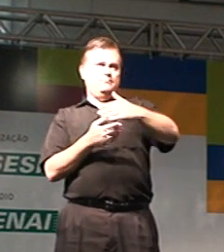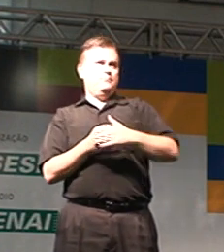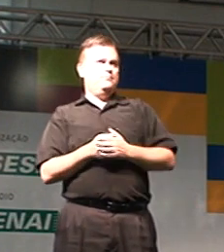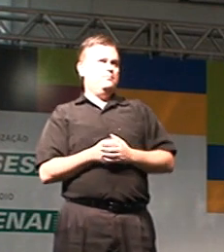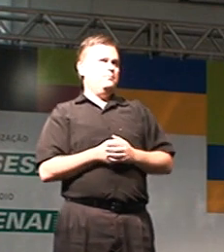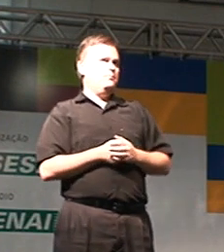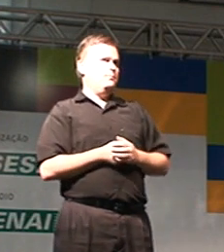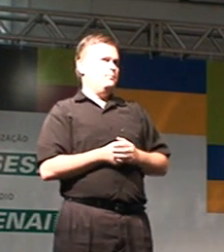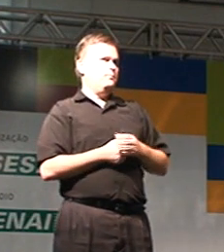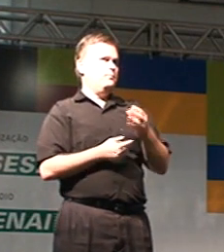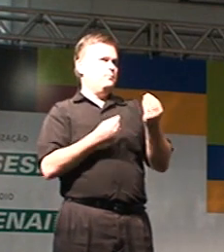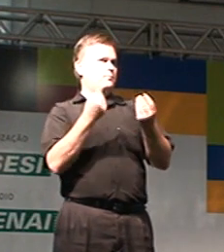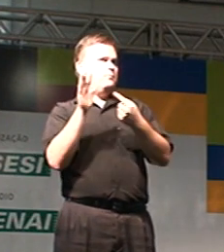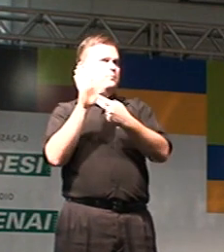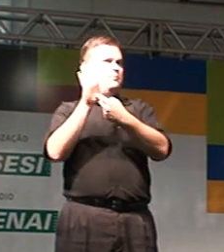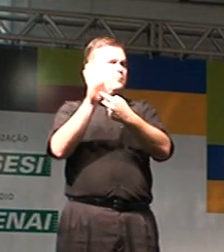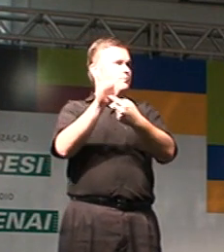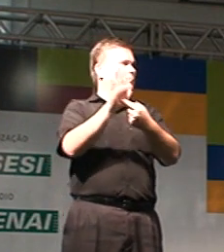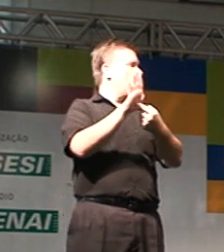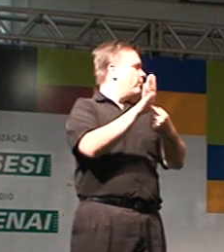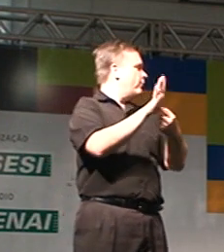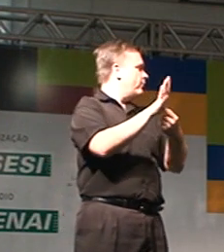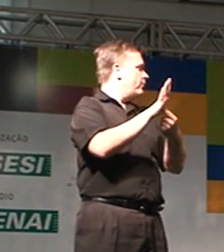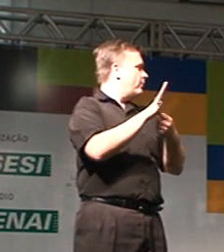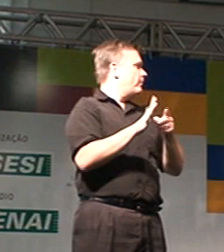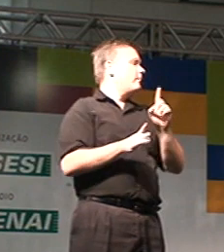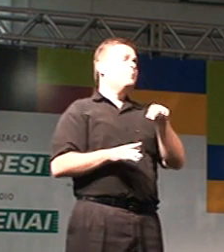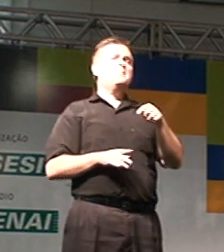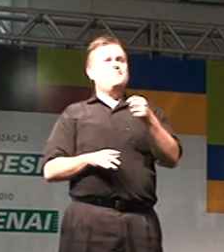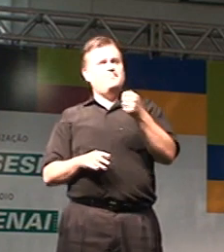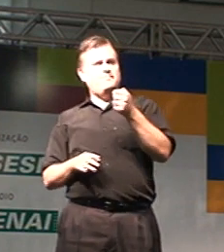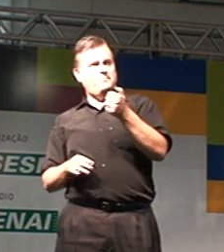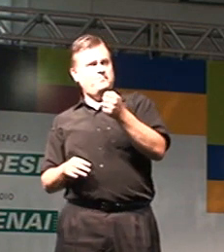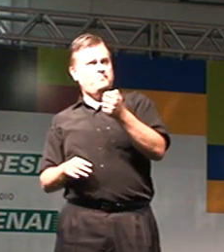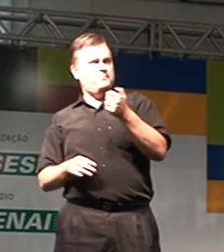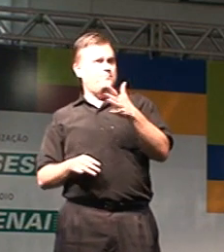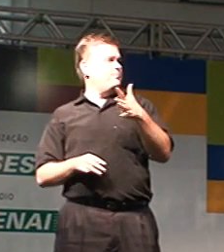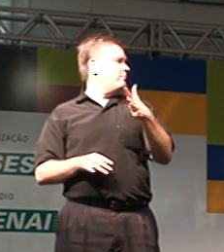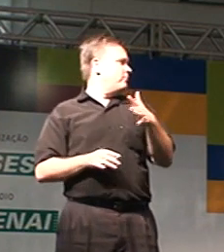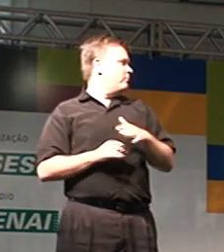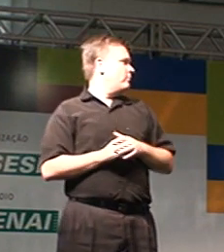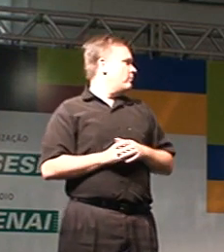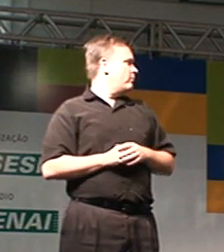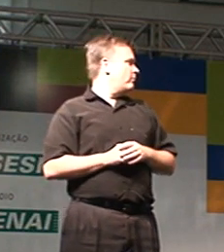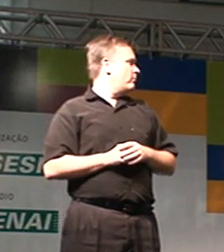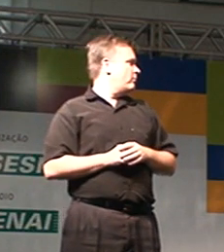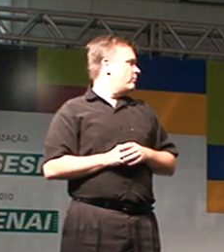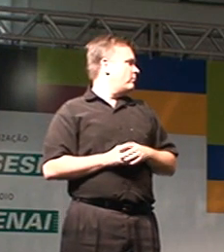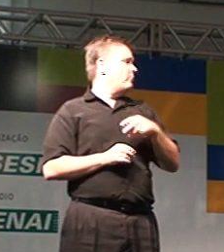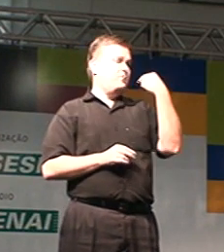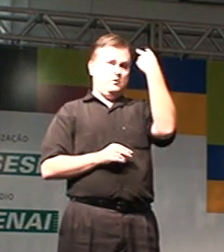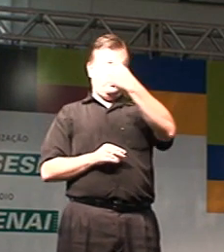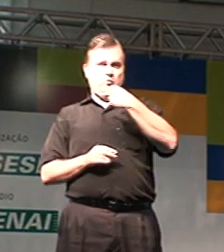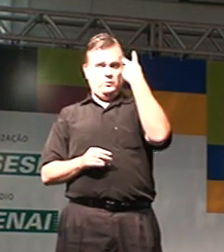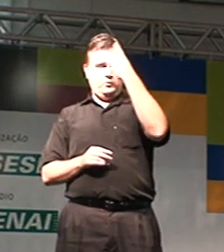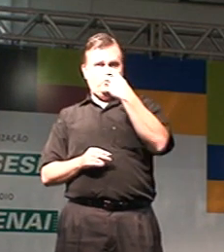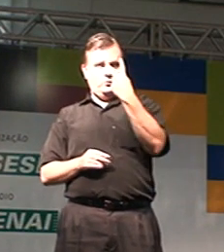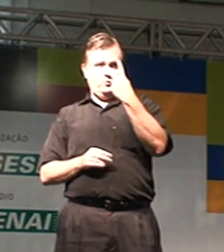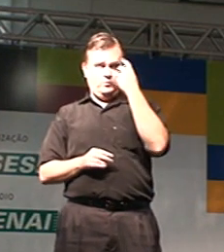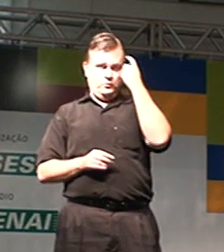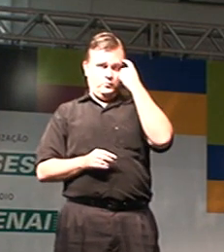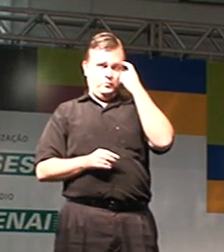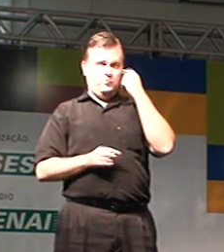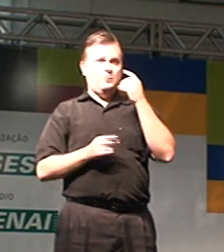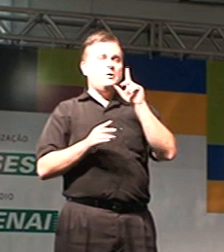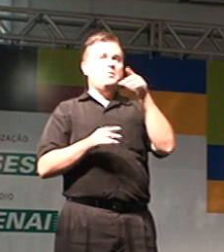gostaria de fazer essa apresentação, era assim, era um pouco, deve ter, vai eu, umas duas horas, vou